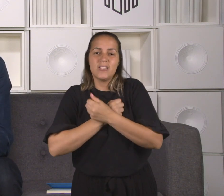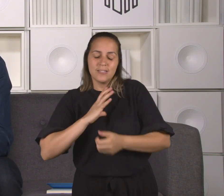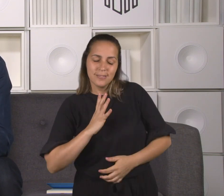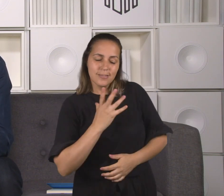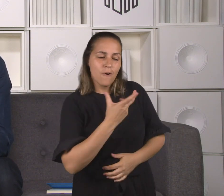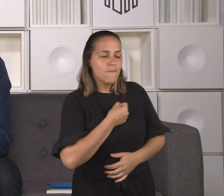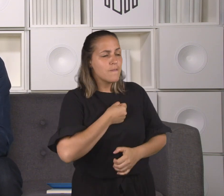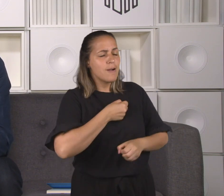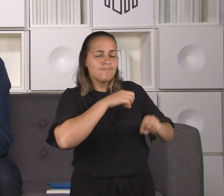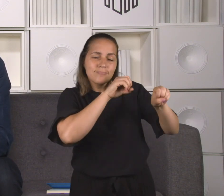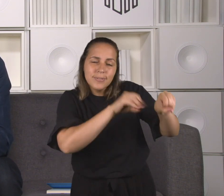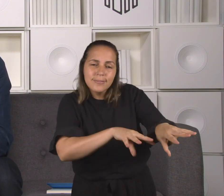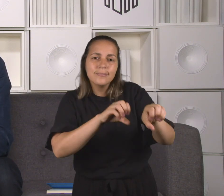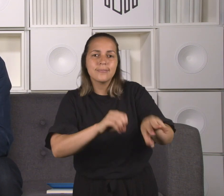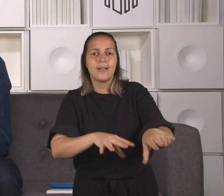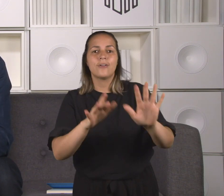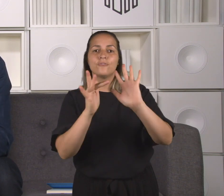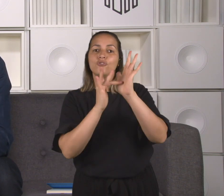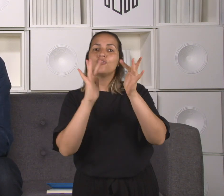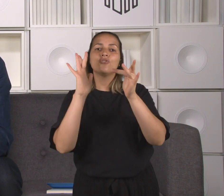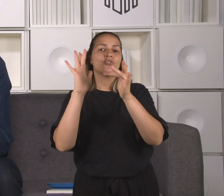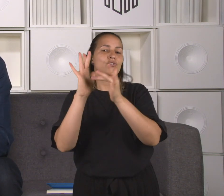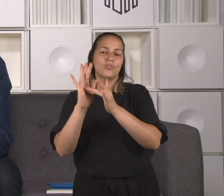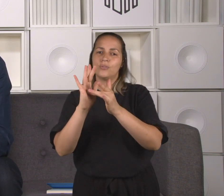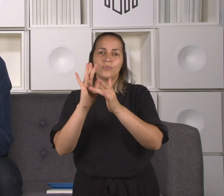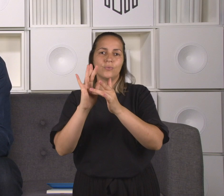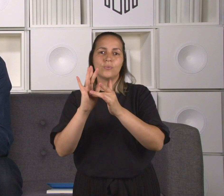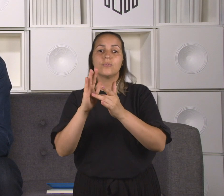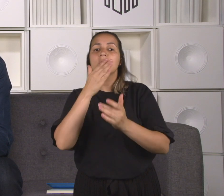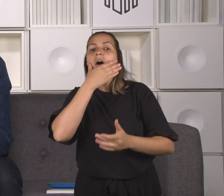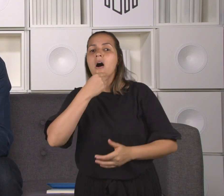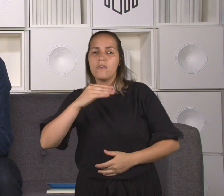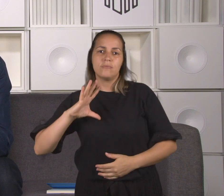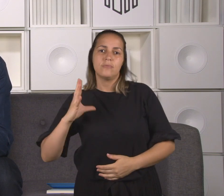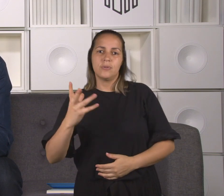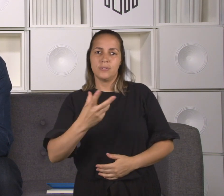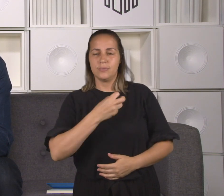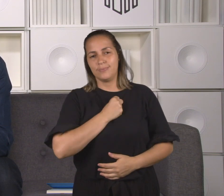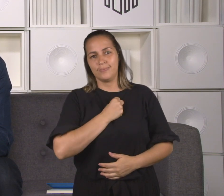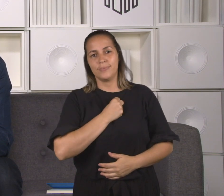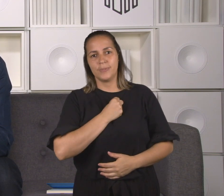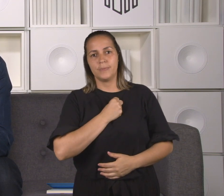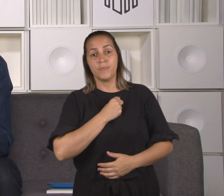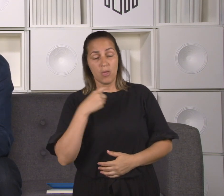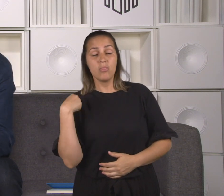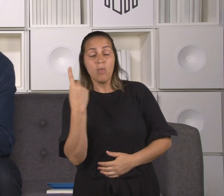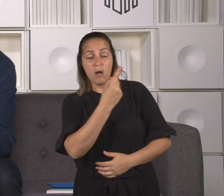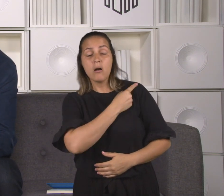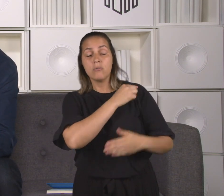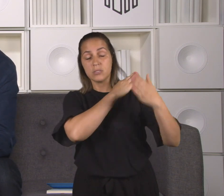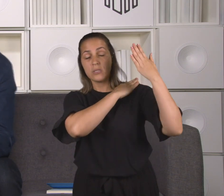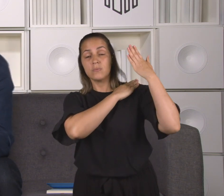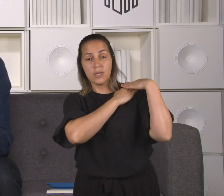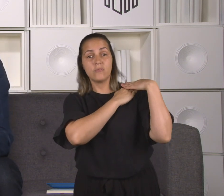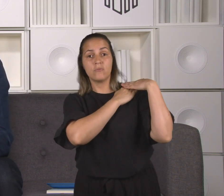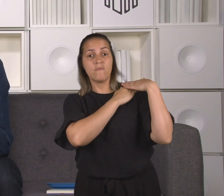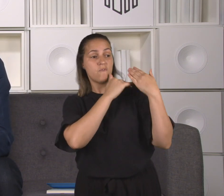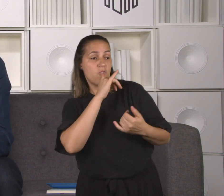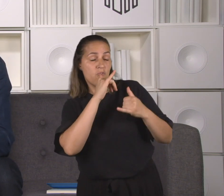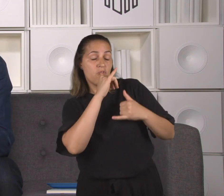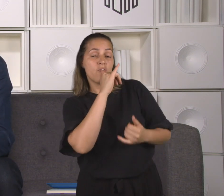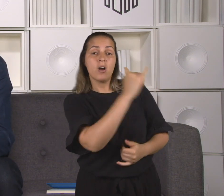do Calvário e derramou o seu sangue por todos nós. Nós temos que dizer para eles Jesus tocou você,